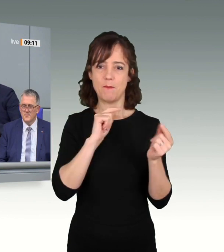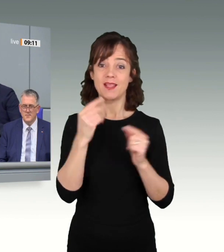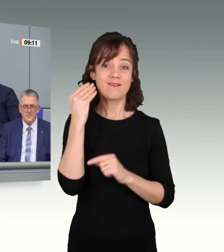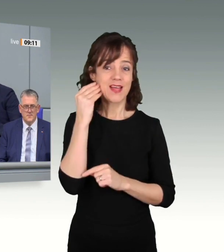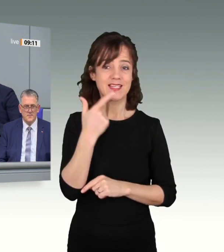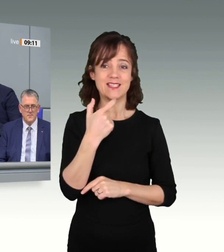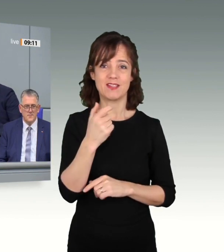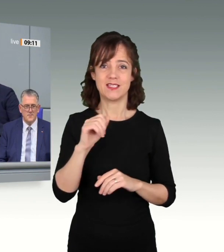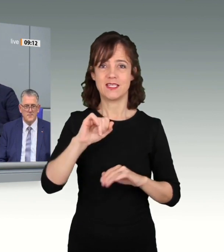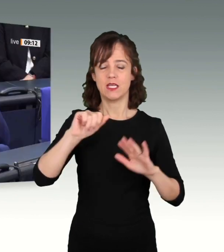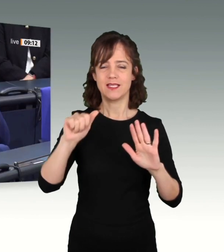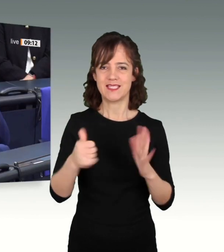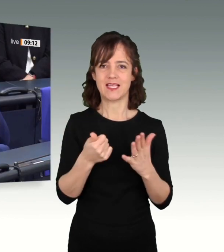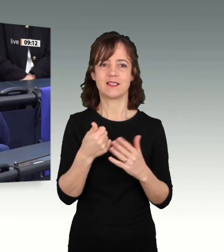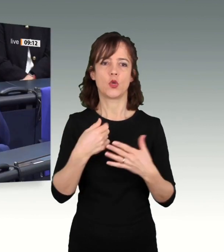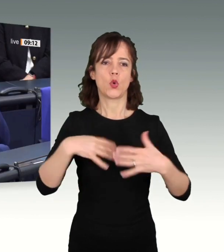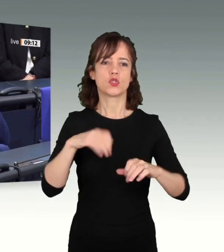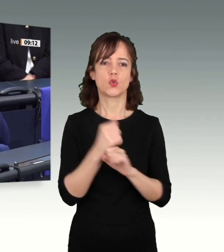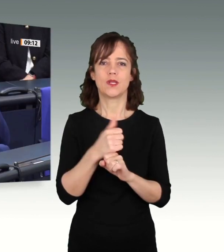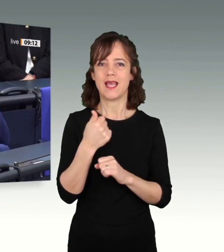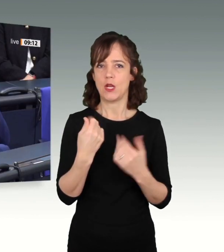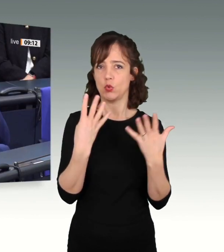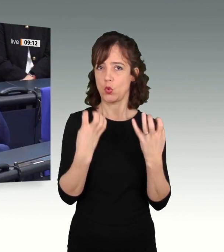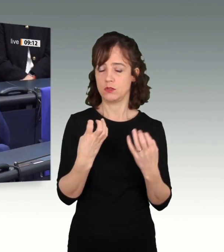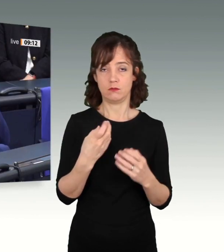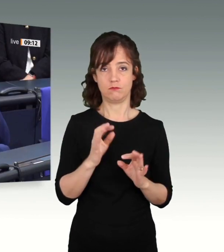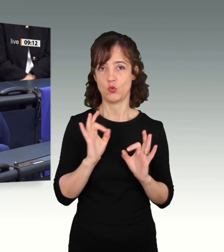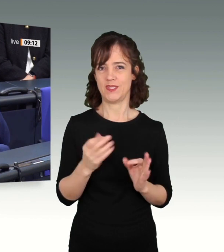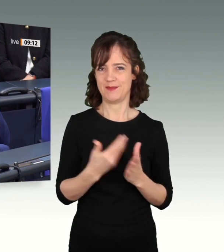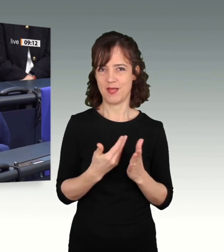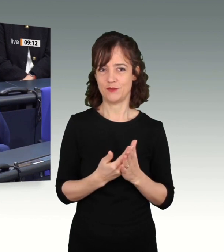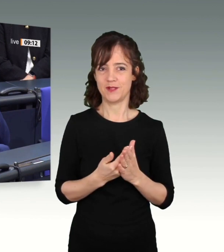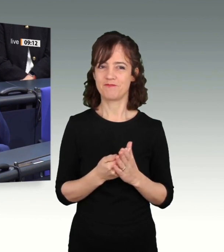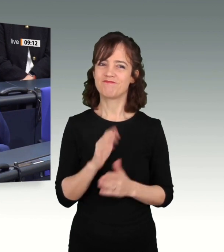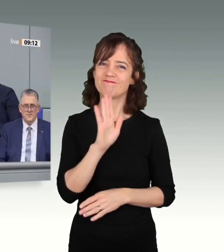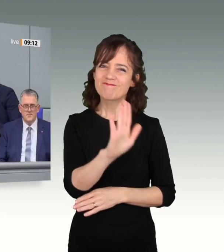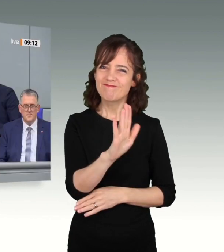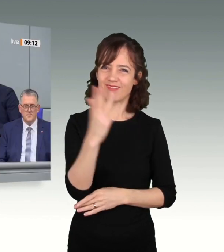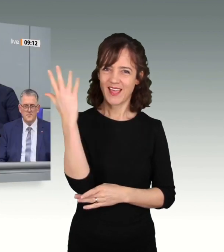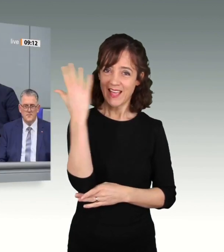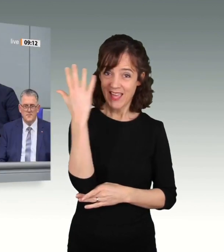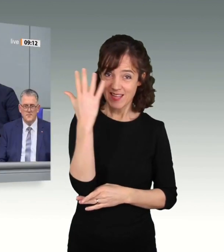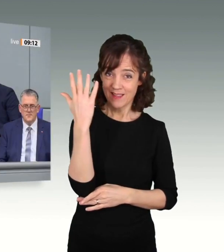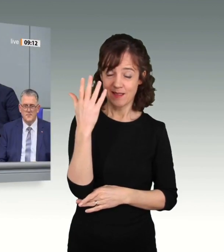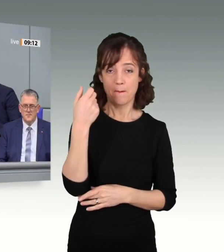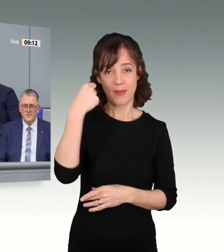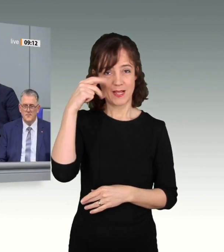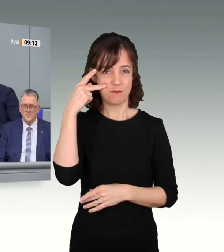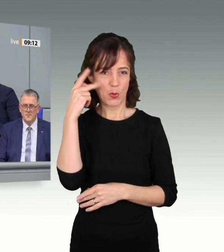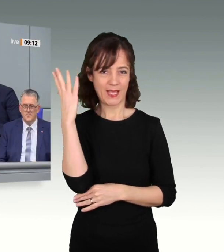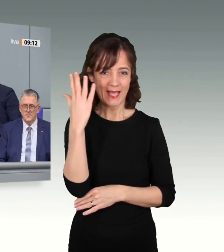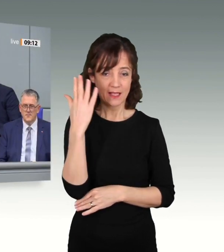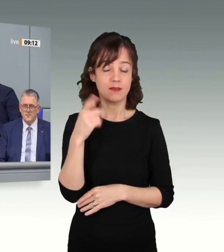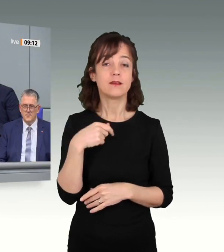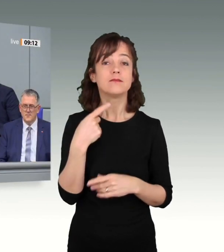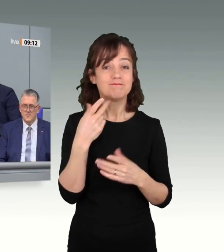1991 ist dafür ein starkes Beispiel. Ihre Plenarrede war eine der entscheidenden Reden, die am Ende